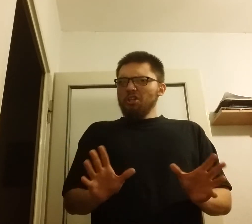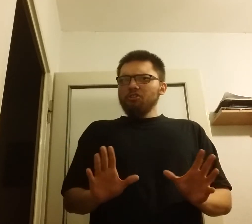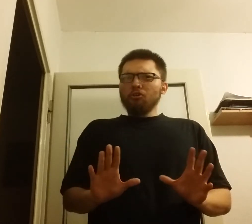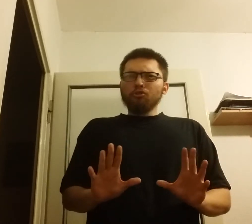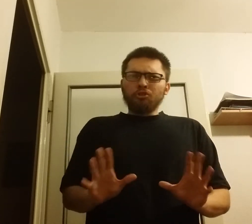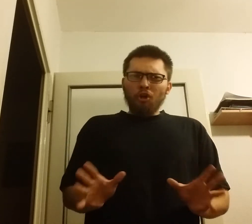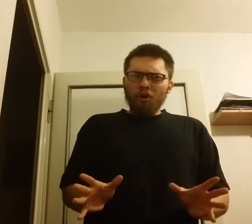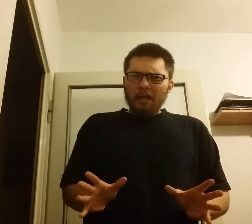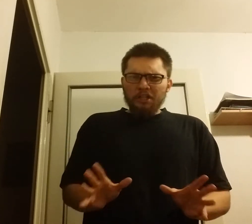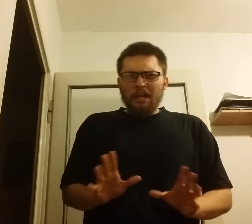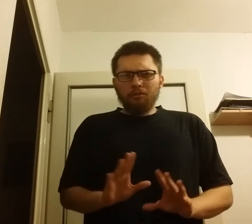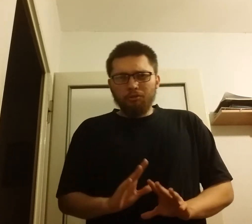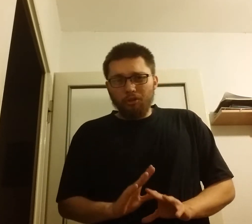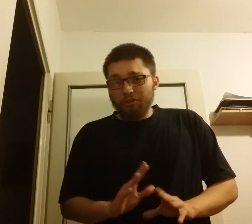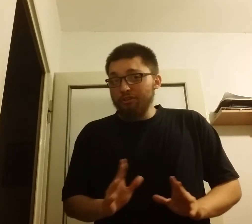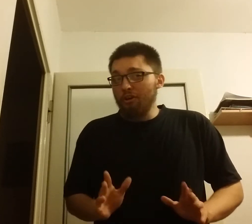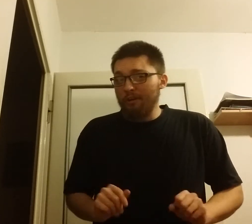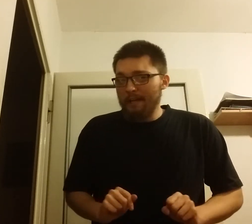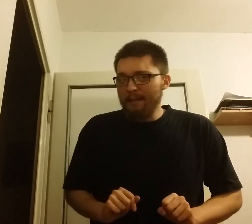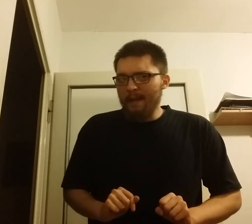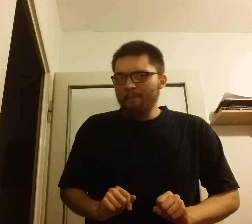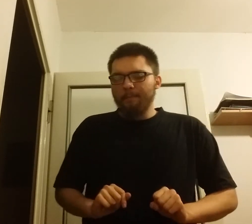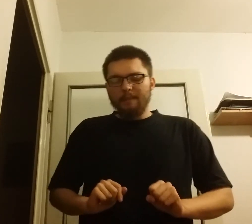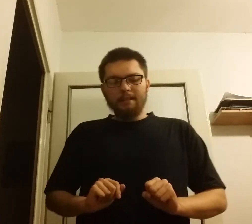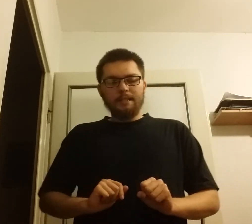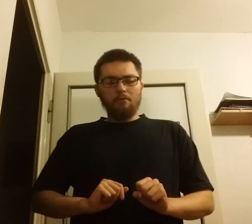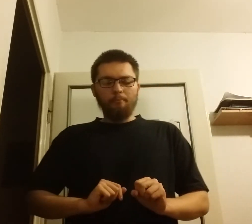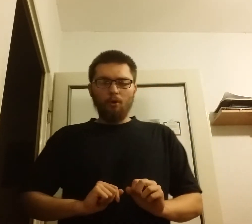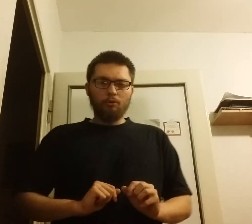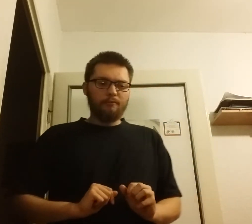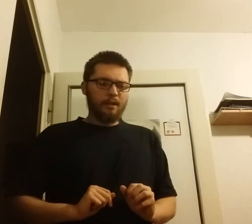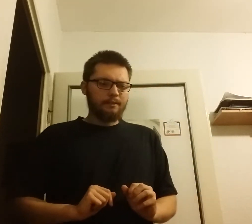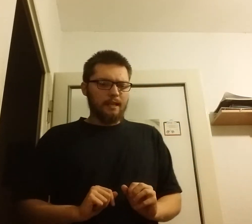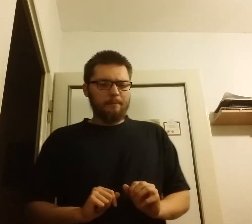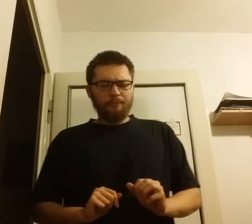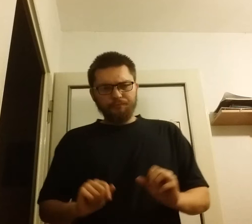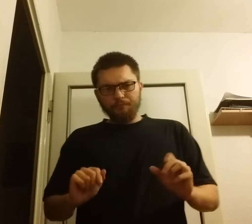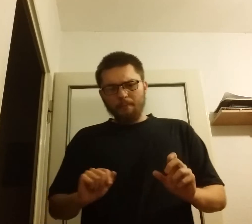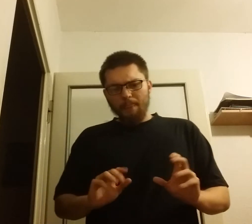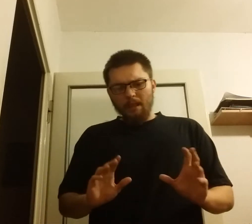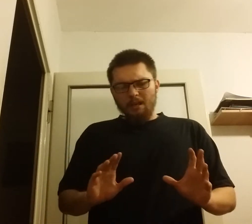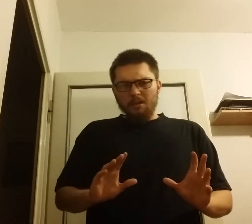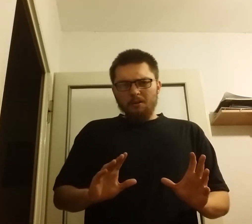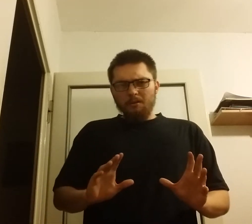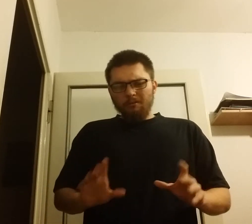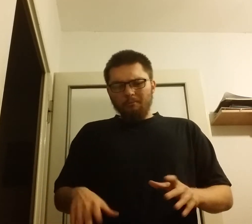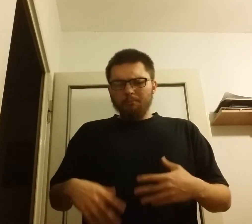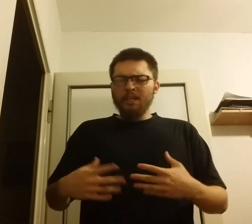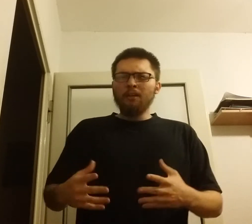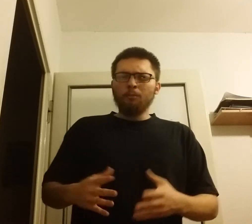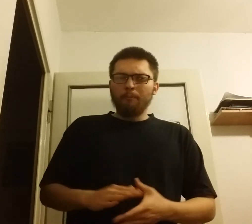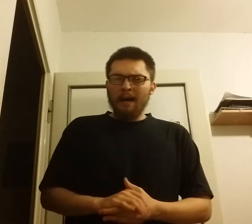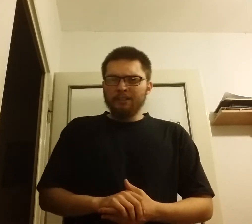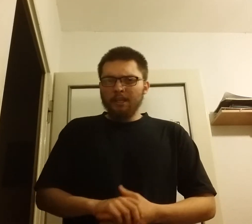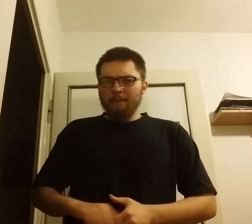trochę szanując trochę nie ten cały pokój w Rydze mniej lub bardziej